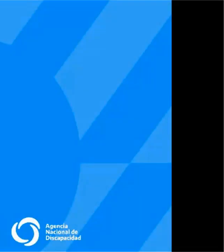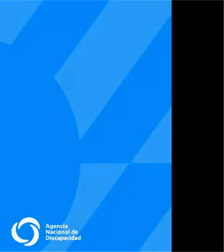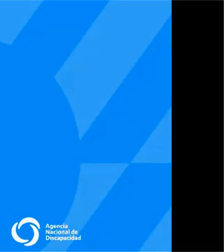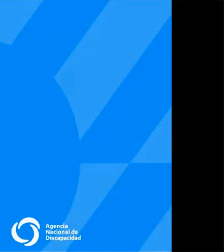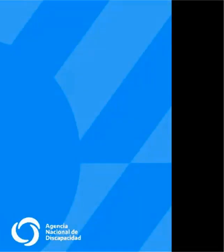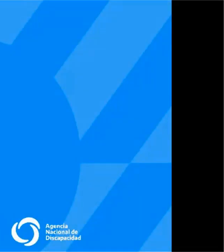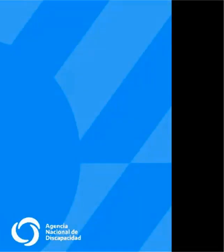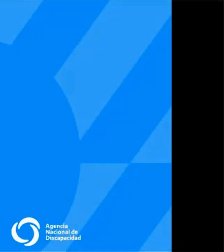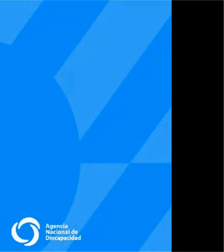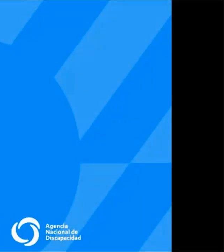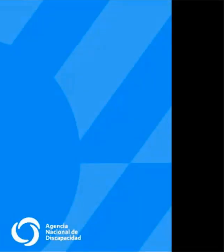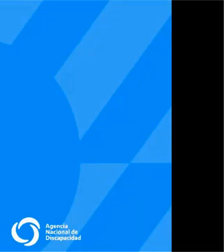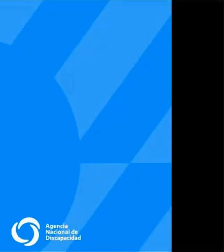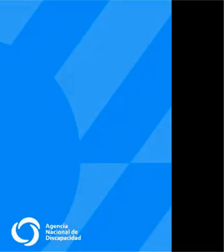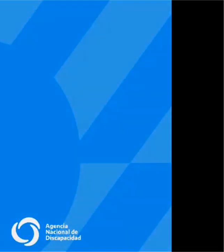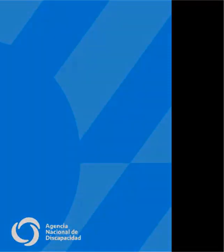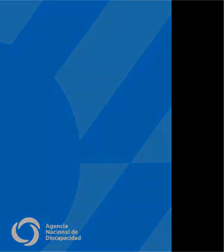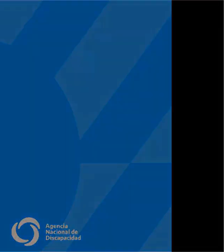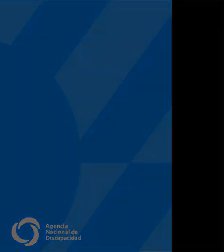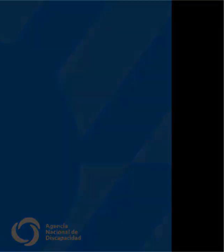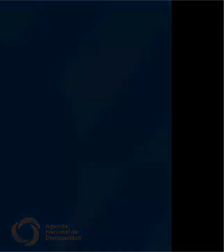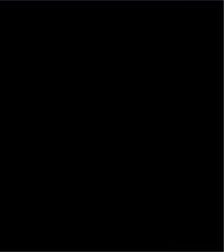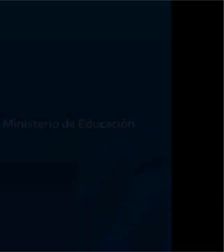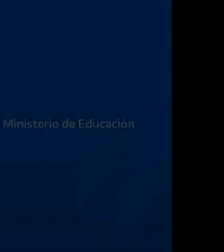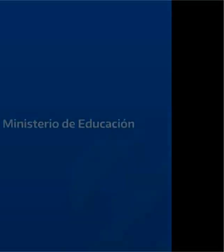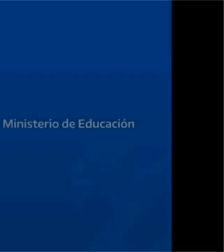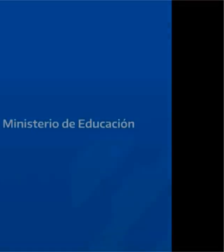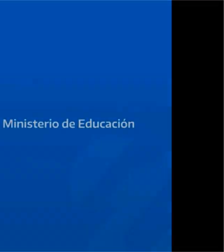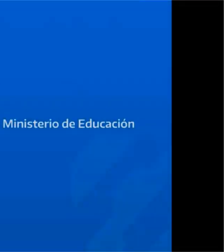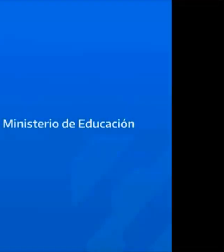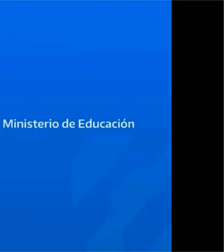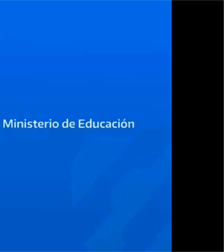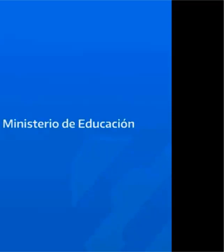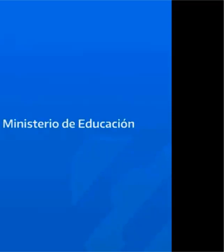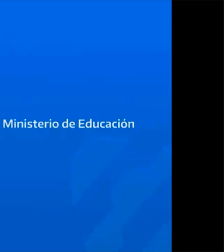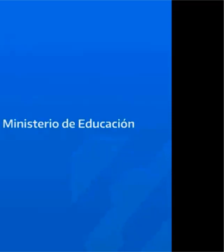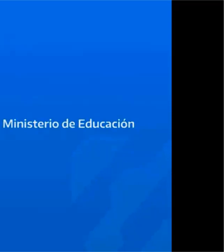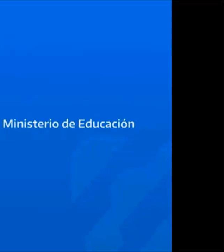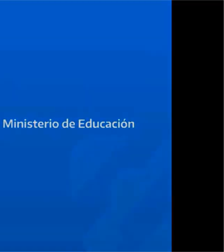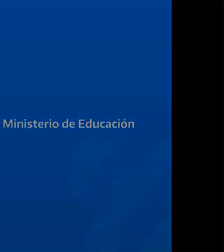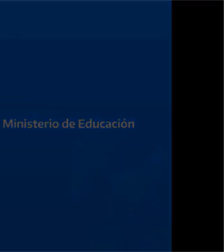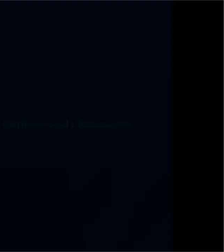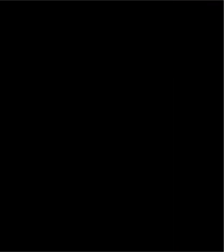Agencia Nacional de Discapacidad Ministerio de Educación Ahén FAM Anita